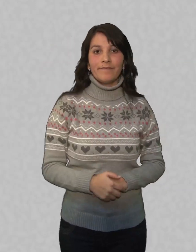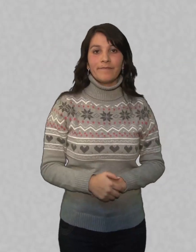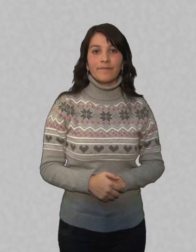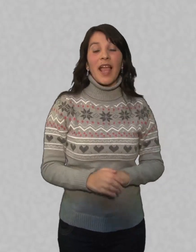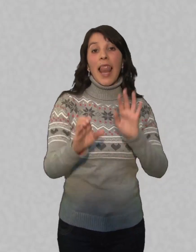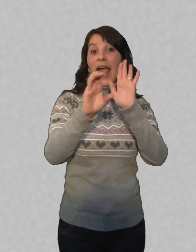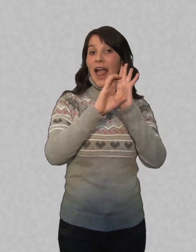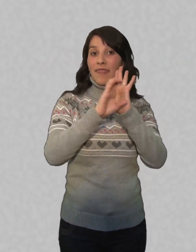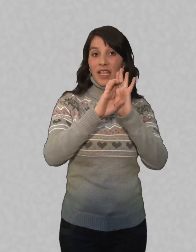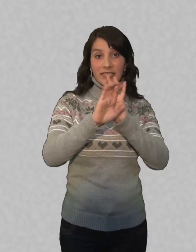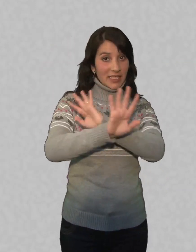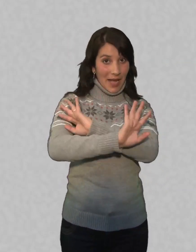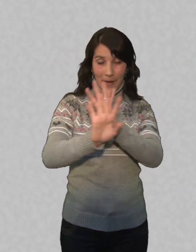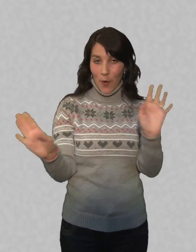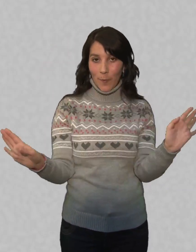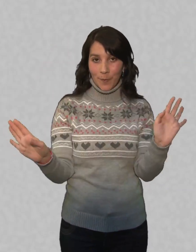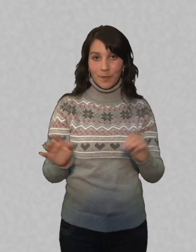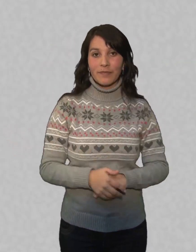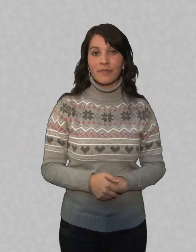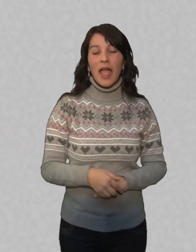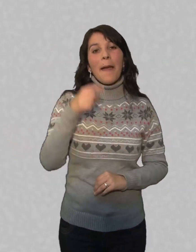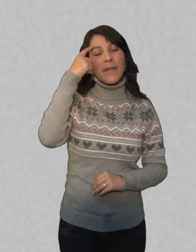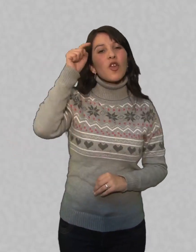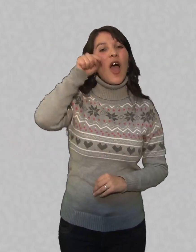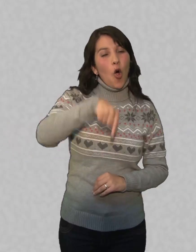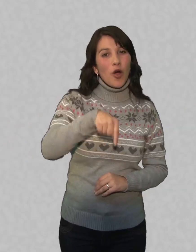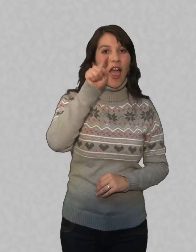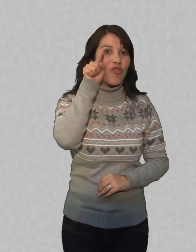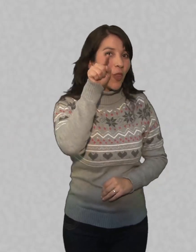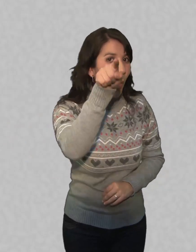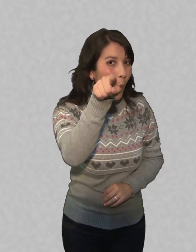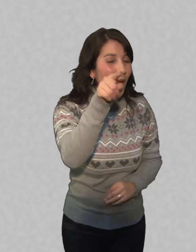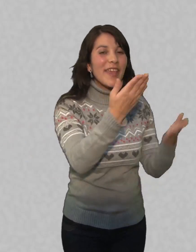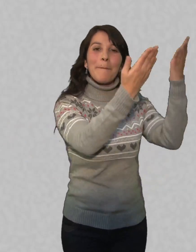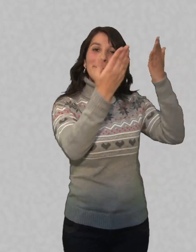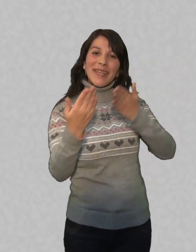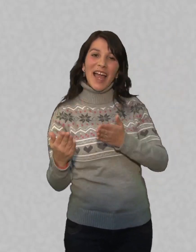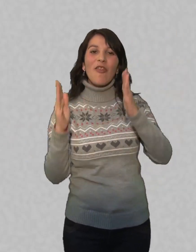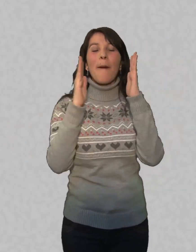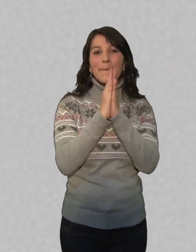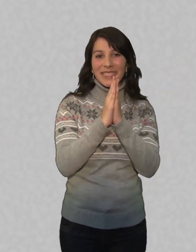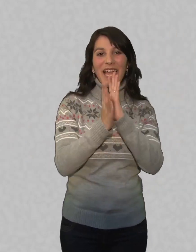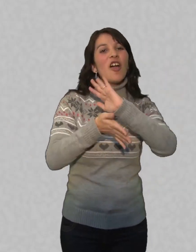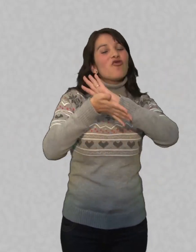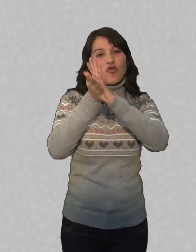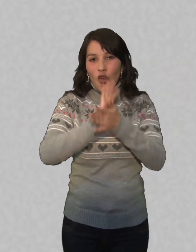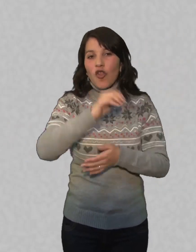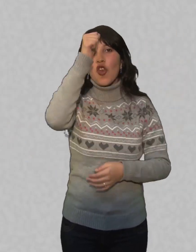La catequesis terminó. Y ahora tú estás invitado a misa todos los domingos a las 10.30